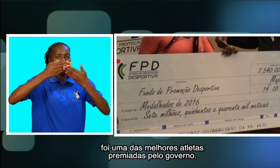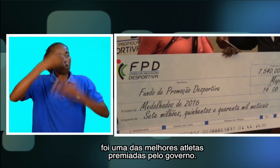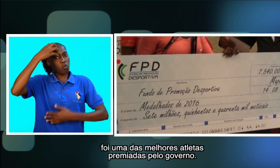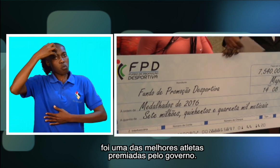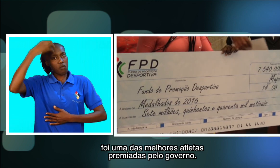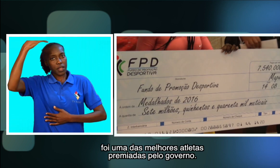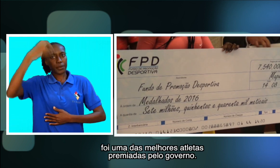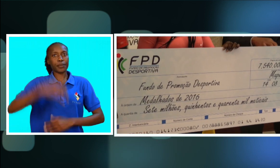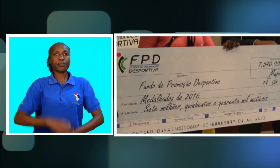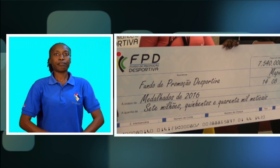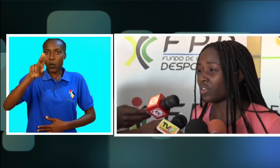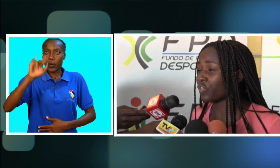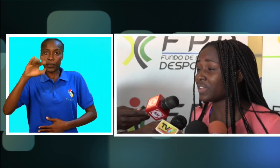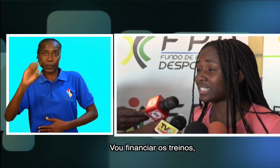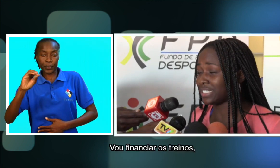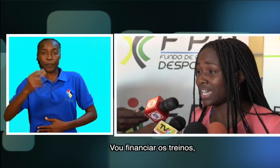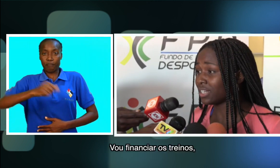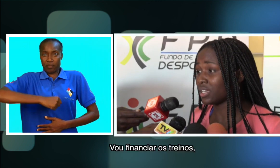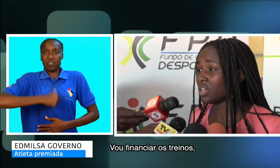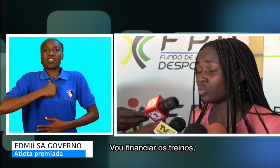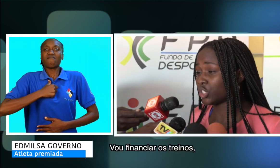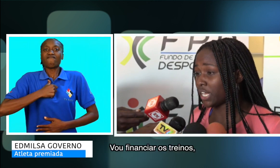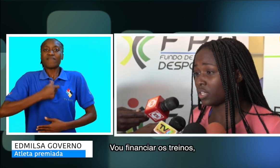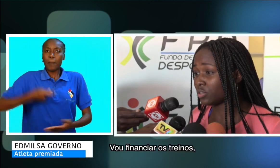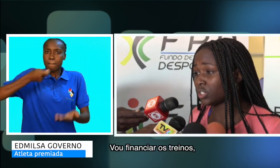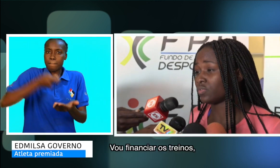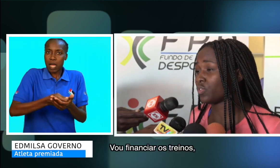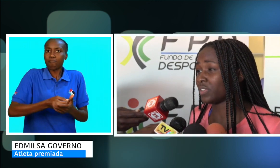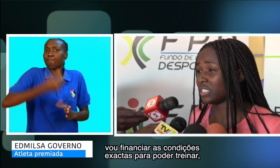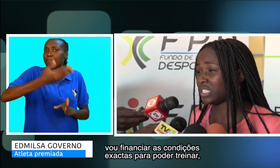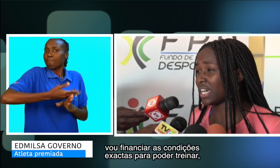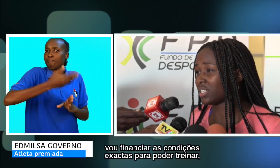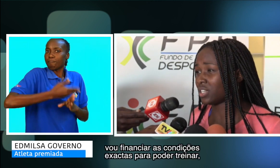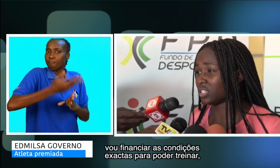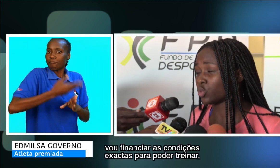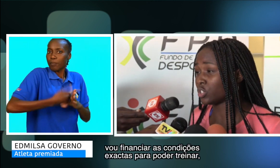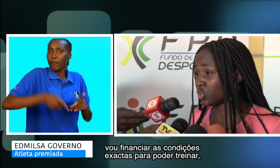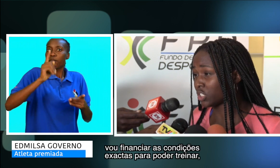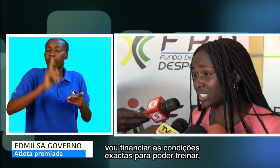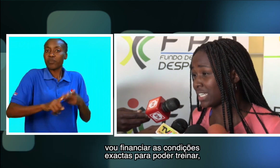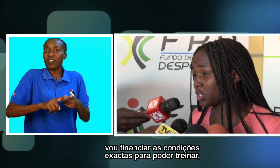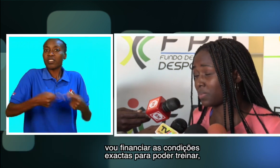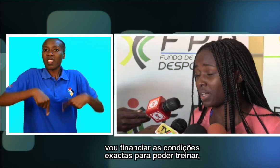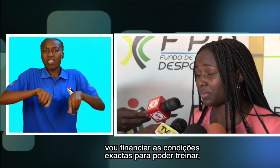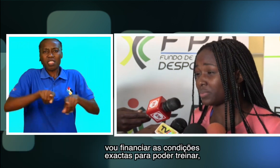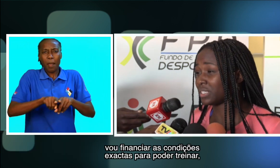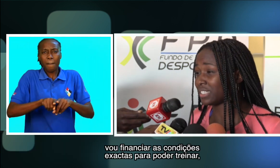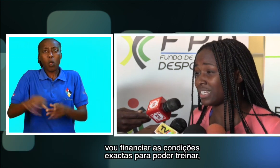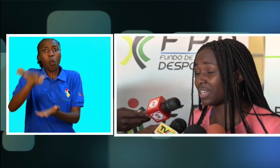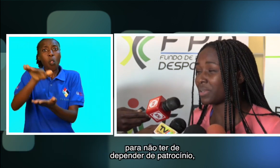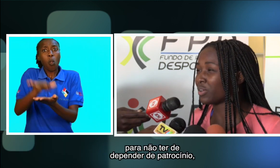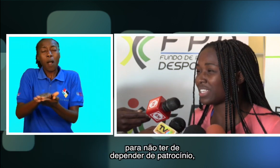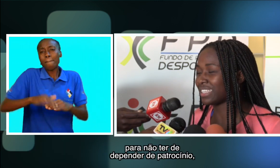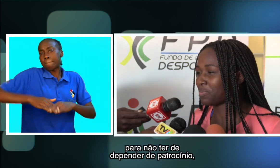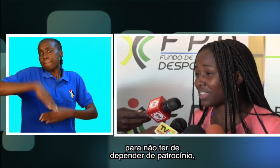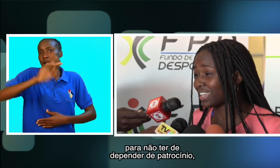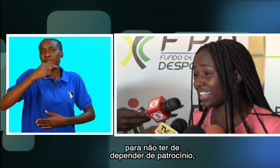governo. Vou financiar os treinos, vou financiar as condições exatas para poder treinar, para não ter que depender de